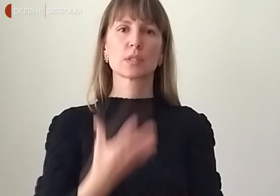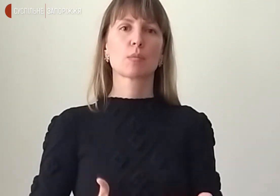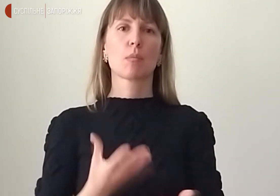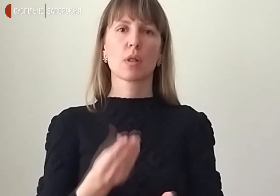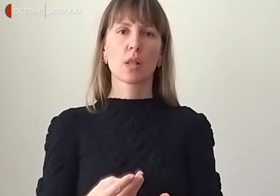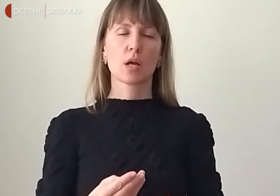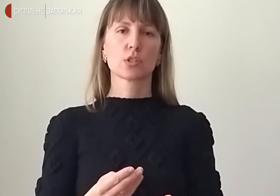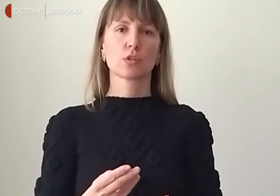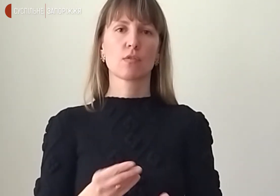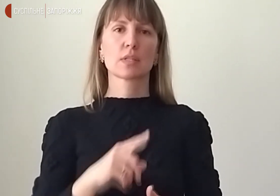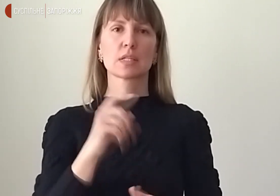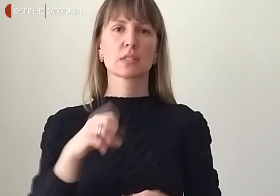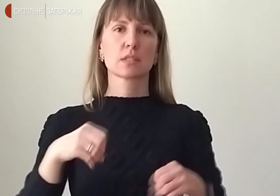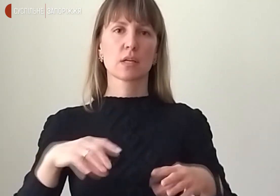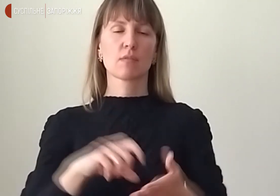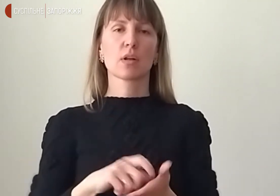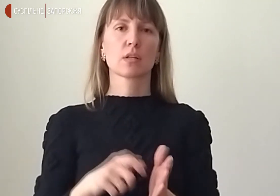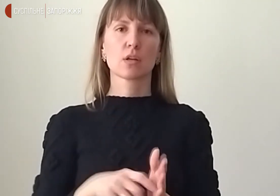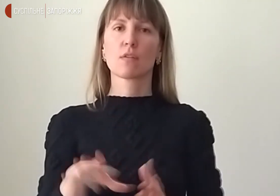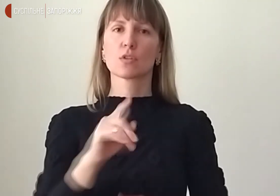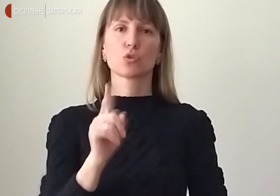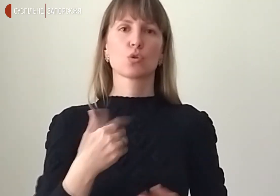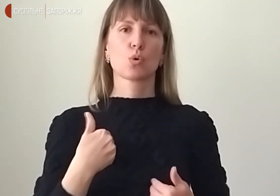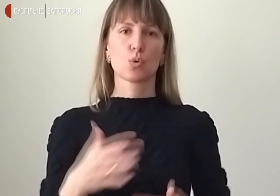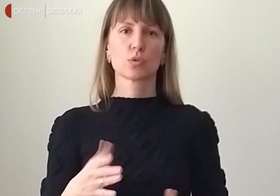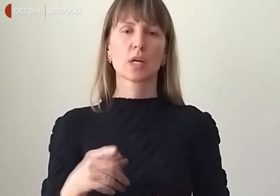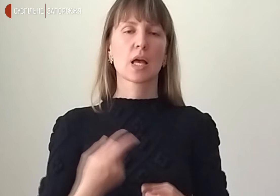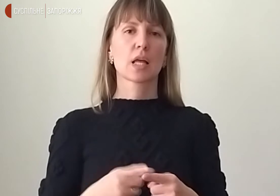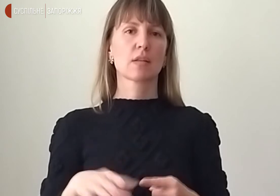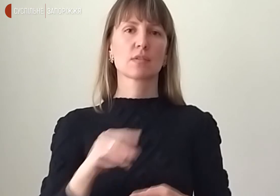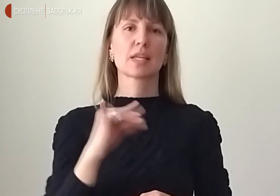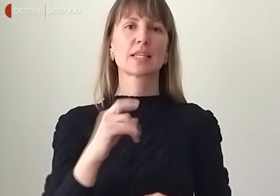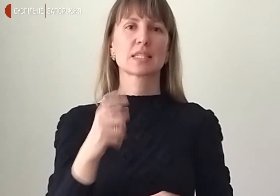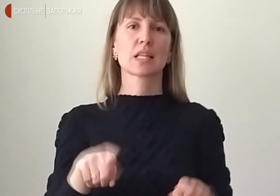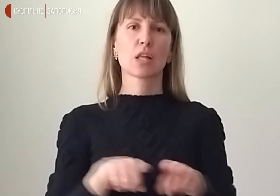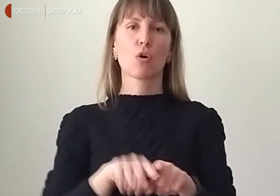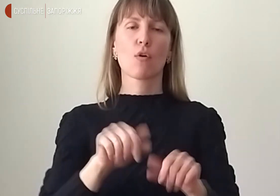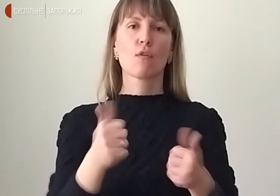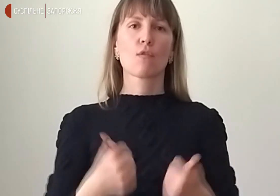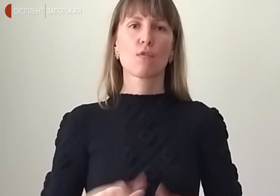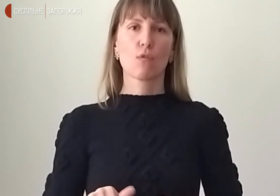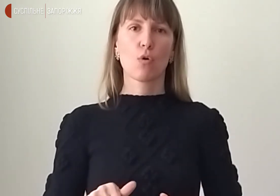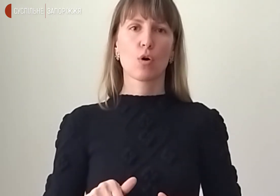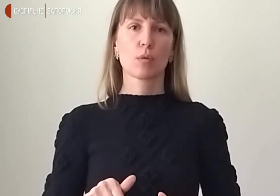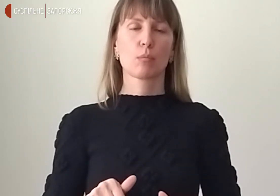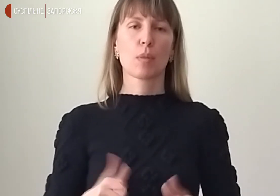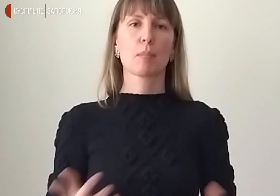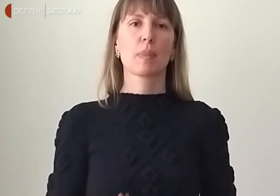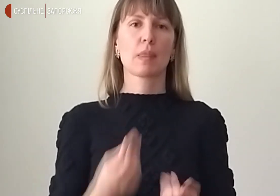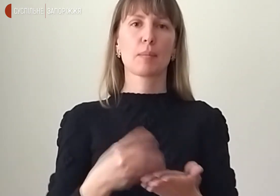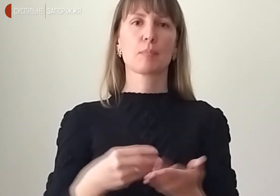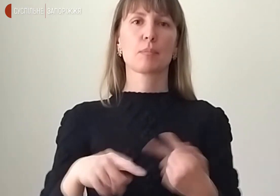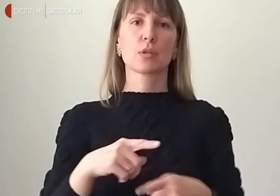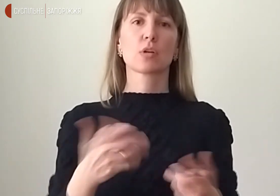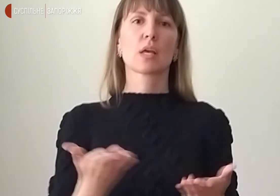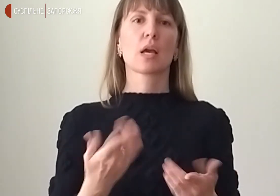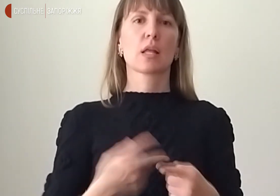комунавки, робити все, що завгодно. Тобто це вже із такої форми підтримки бізнесу, як це було на початку до війни.